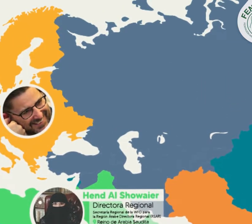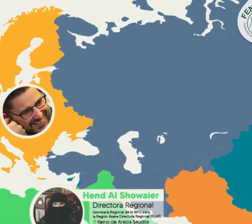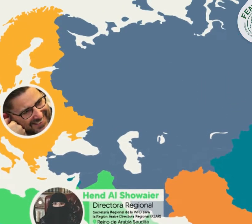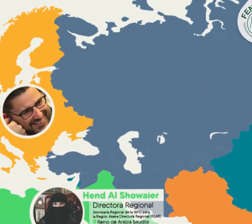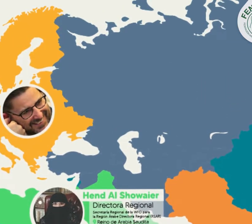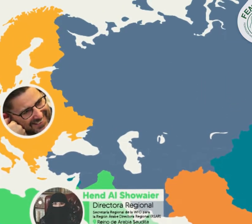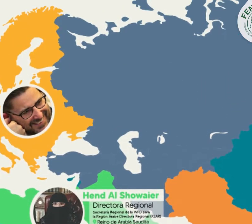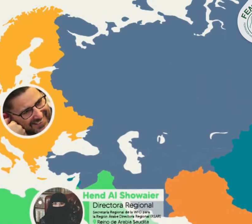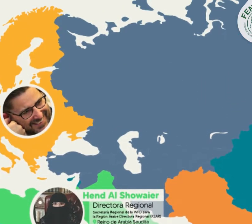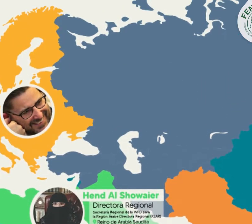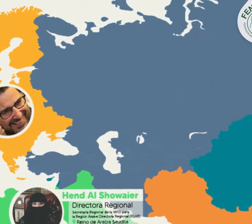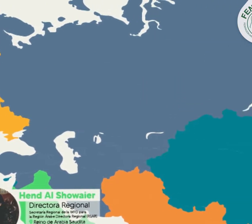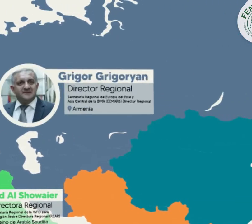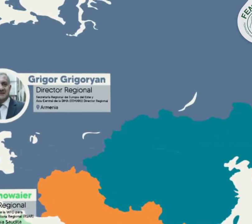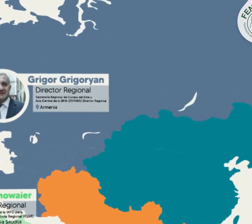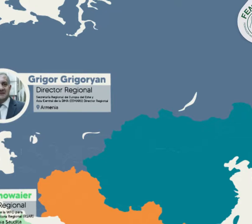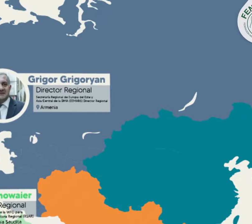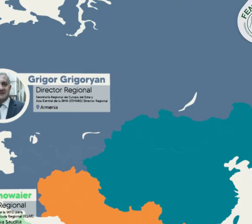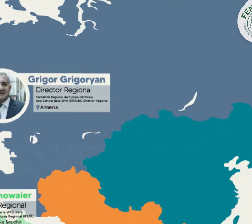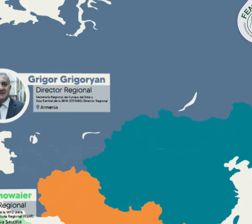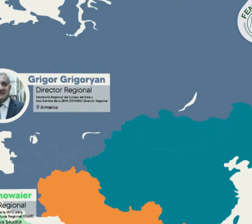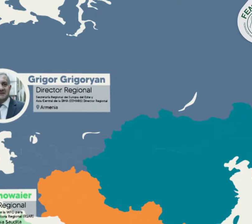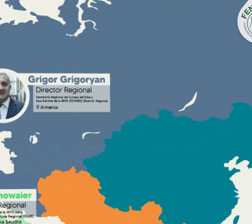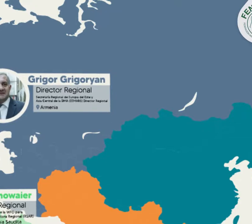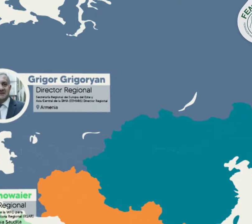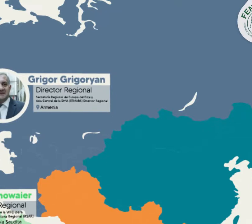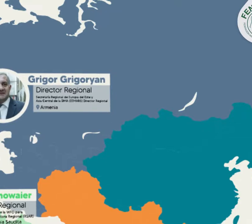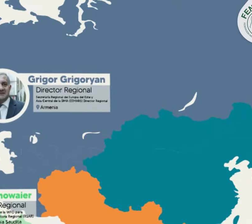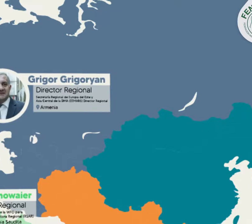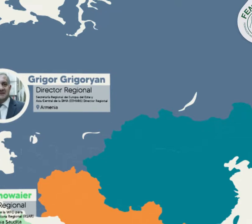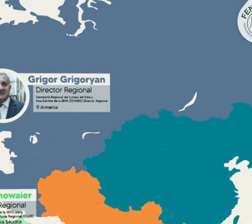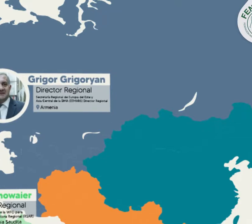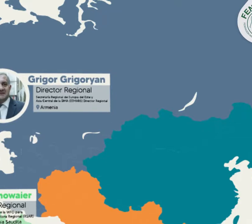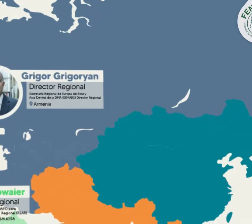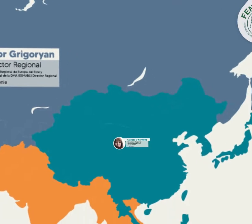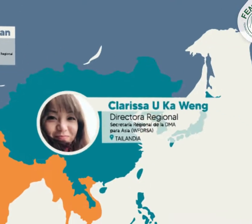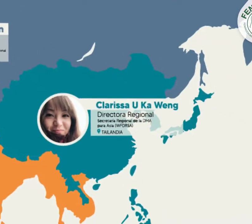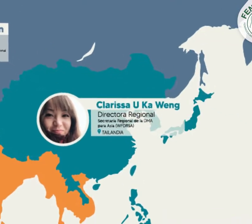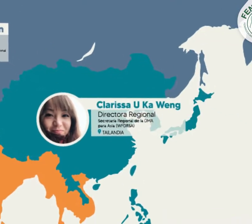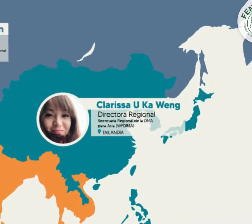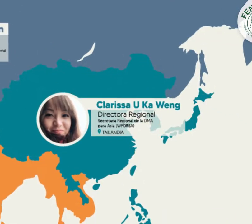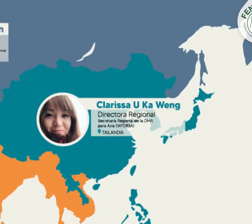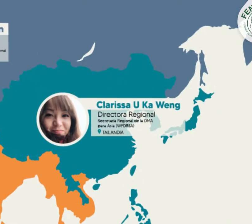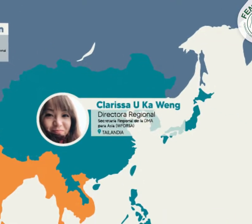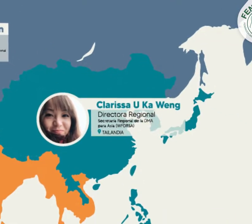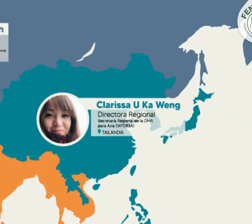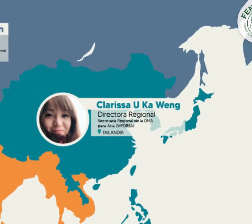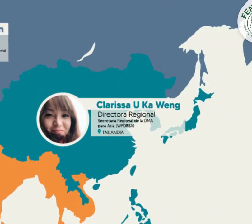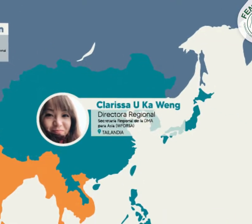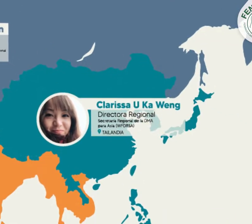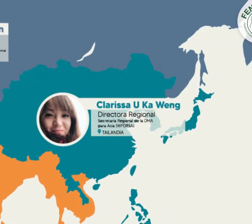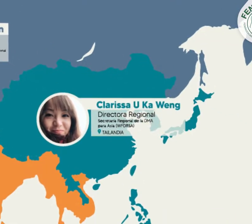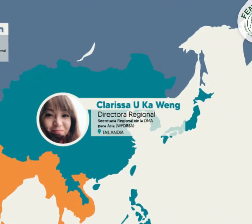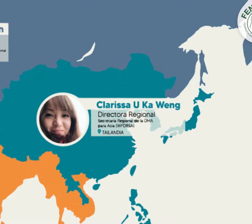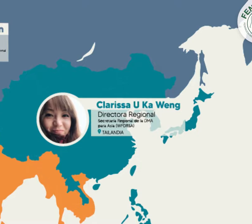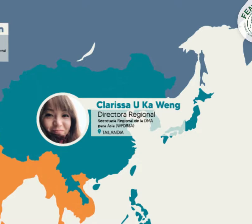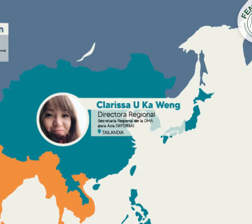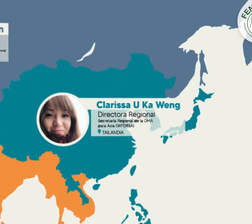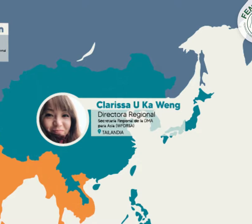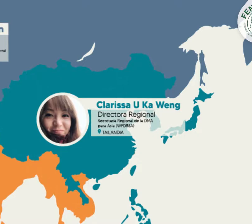cooperante regional miembro secretaría regional de europa del este y asia central secretaría